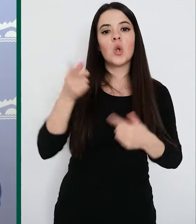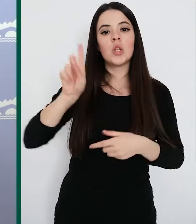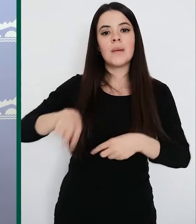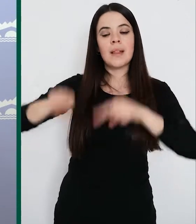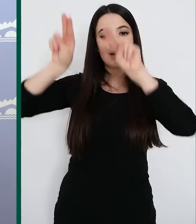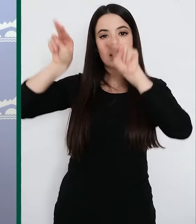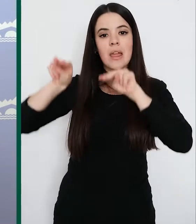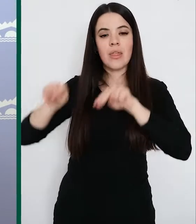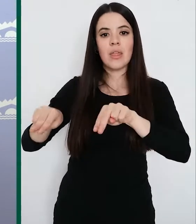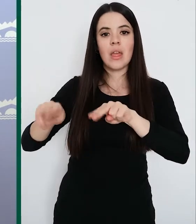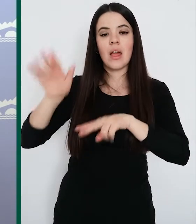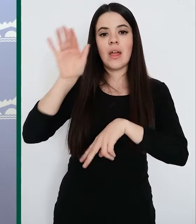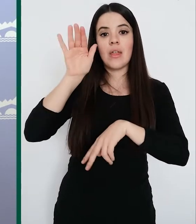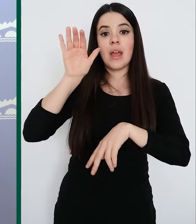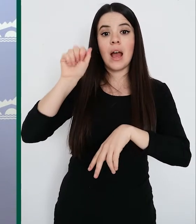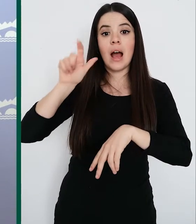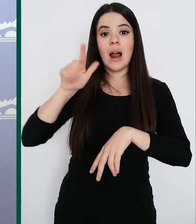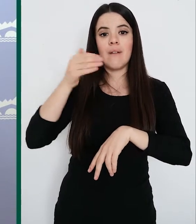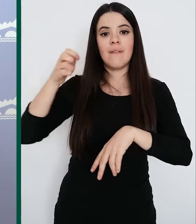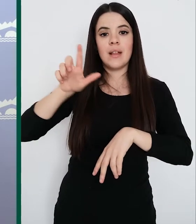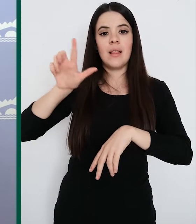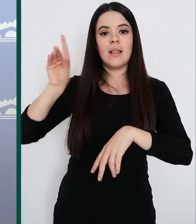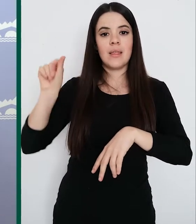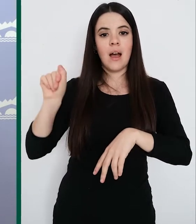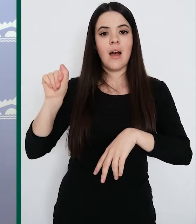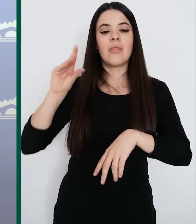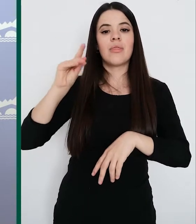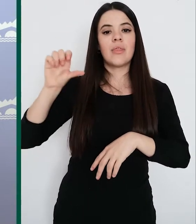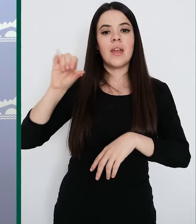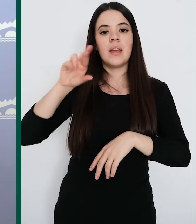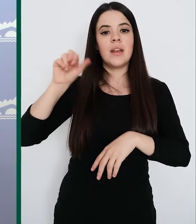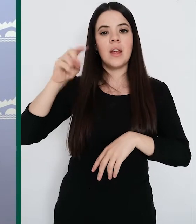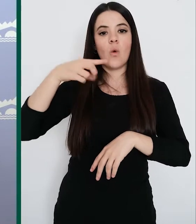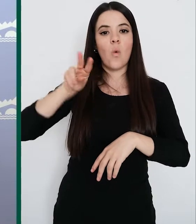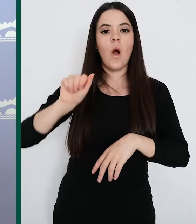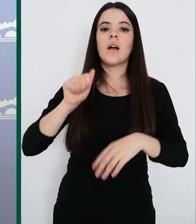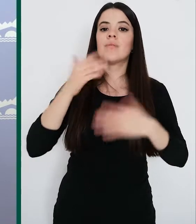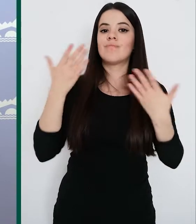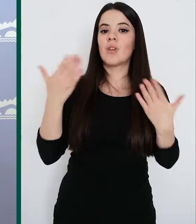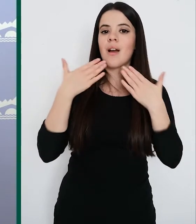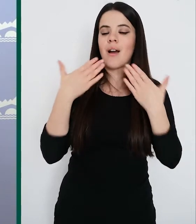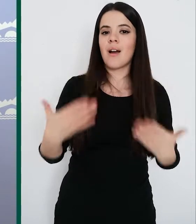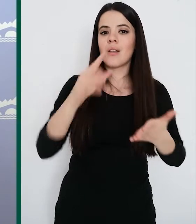Mayores de Rioja de Alvelda de Iregua. Lo que hacen estos contratos, lo que permiten estos contratos es reforzar,